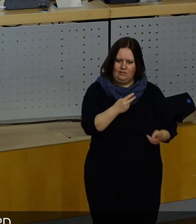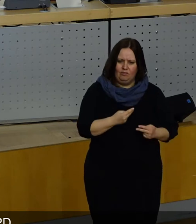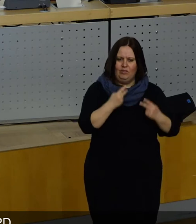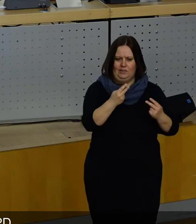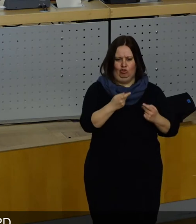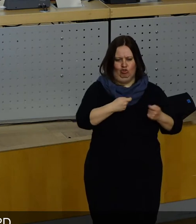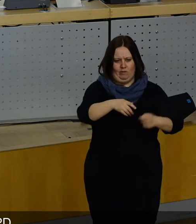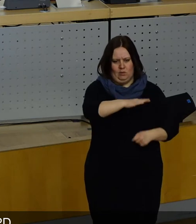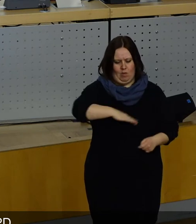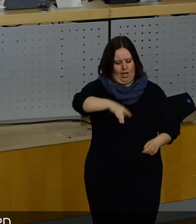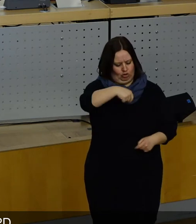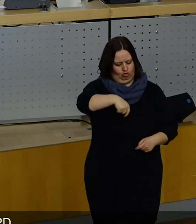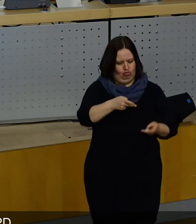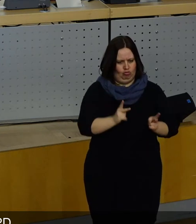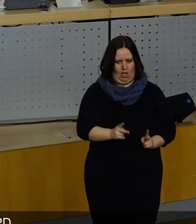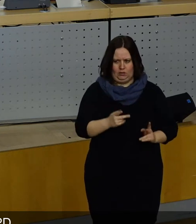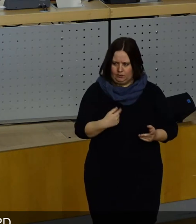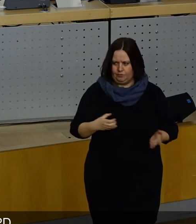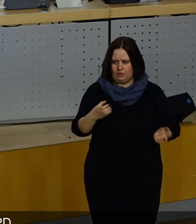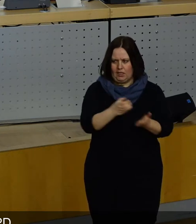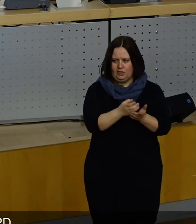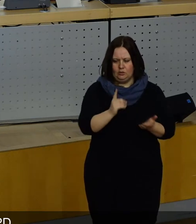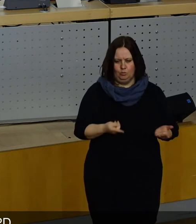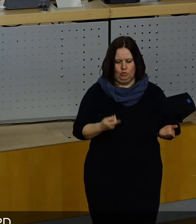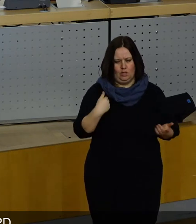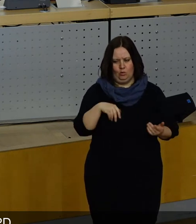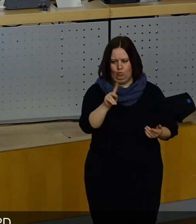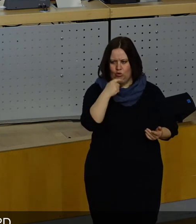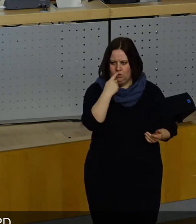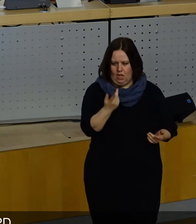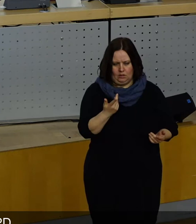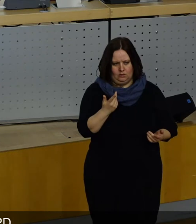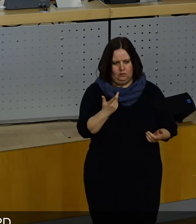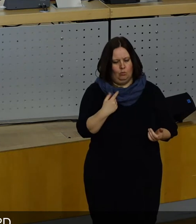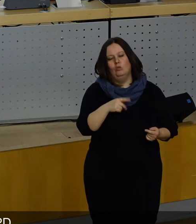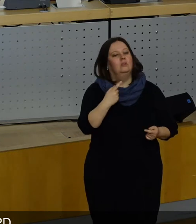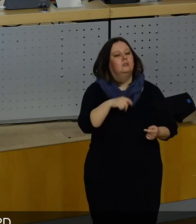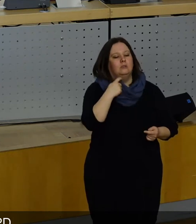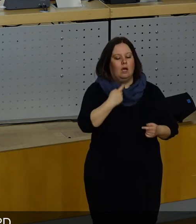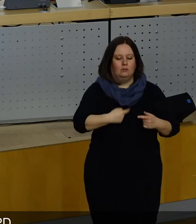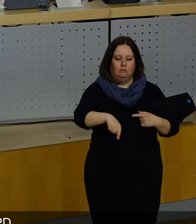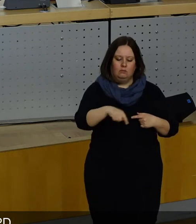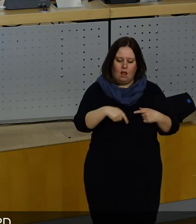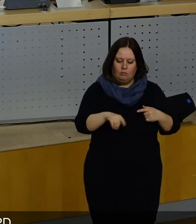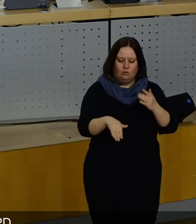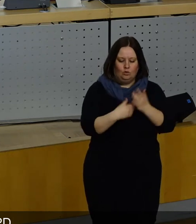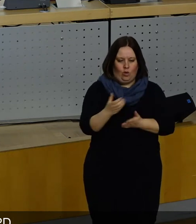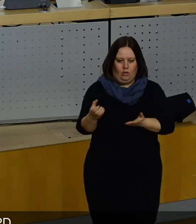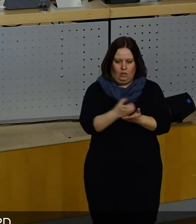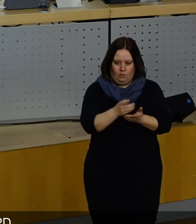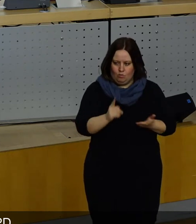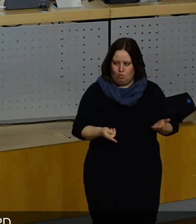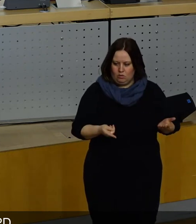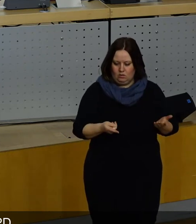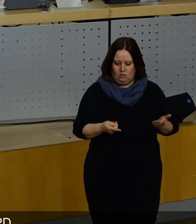Geschäftsbereiche, die wir in dieser Stadt hier zu besetzen haben. Herr Krüger hat schon darauf hingewiesen, jetzt vorzeitig neu zu besetzen